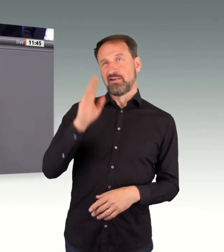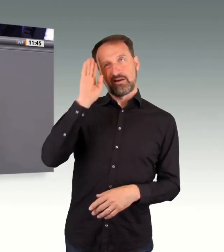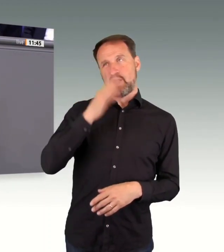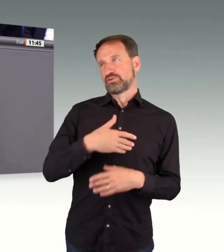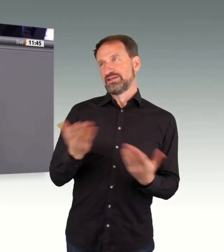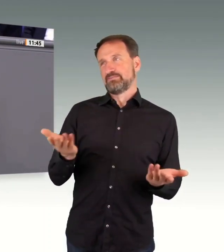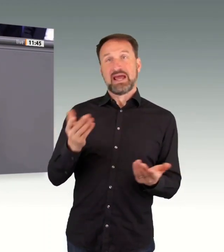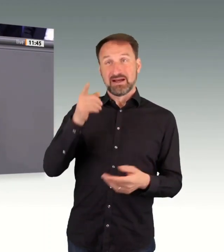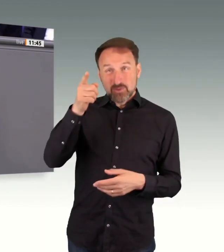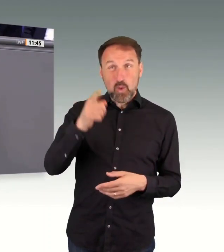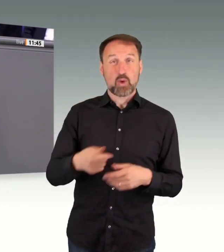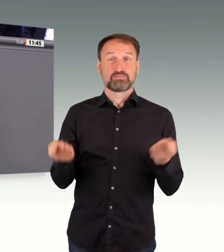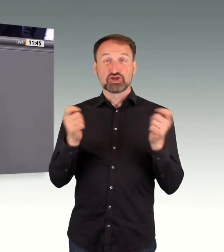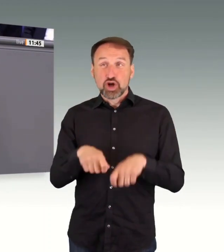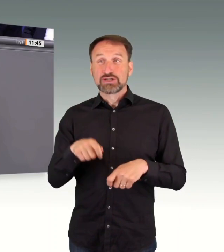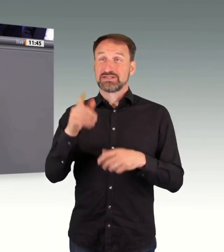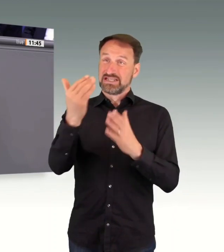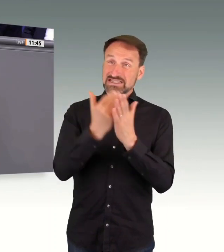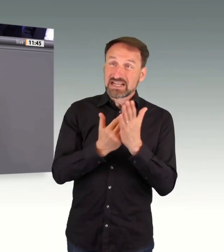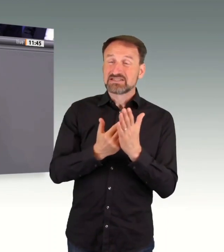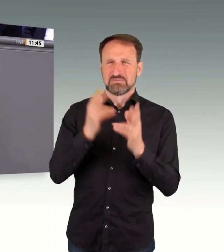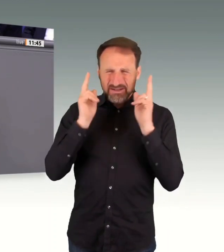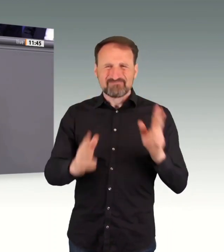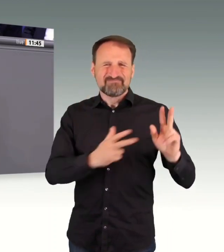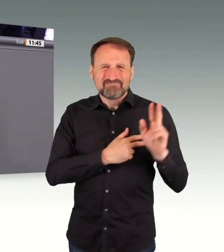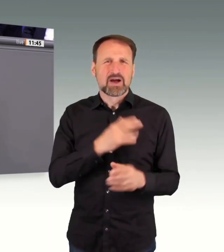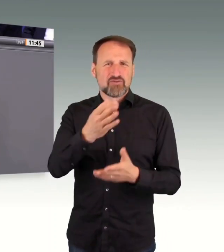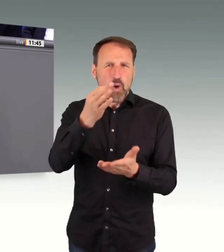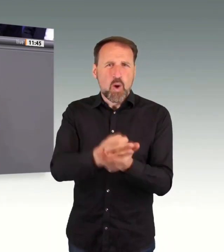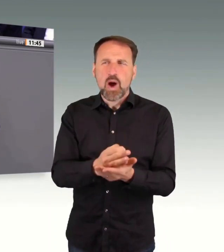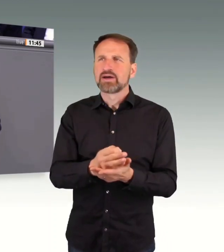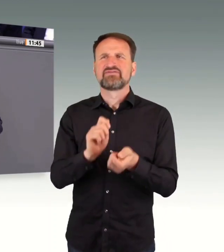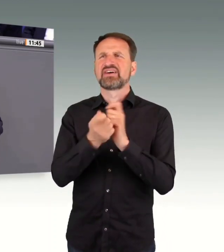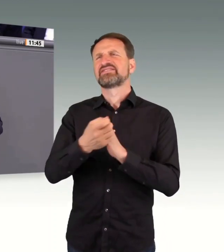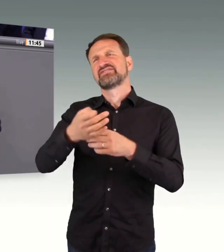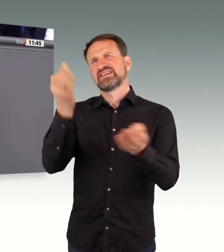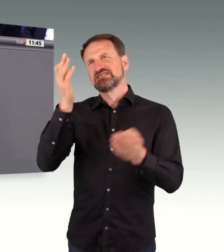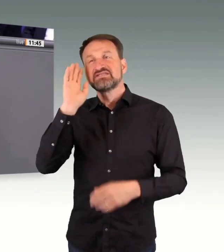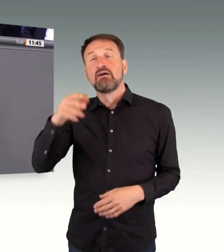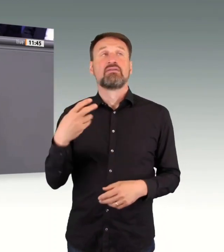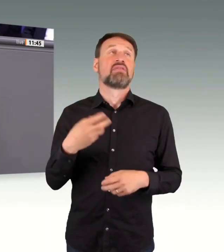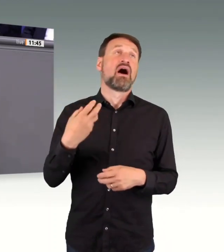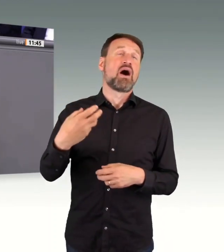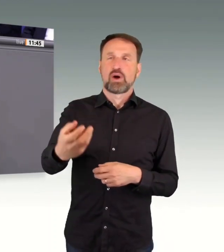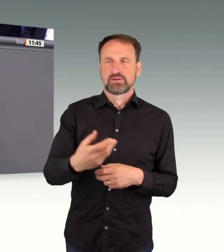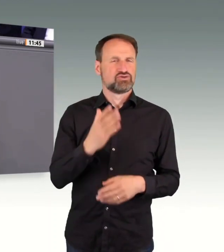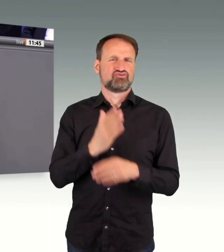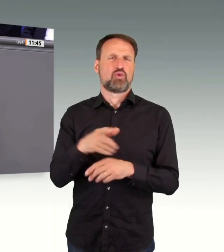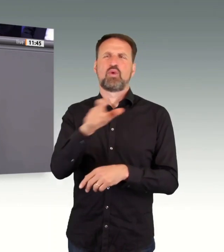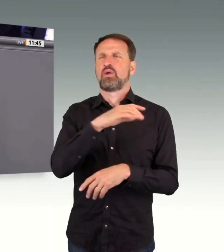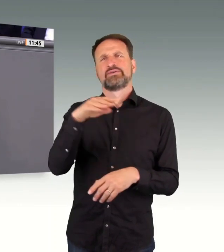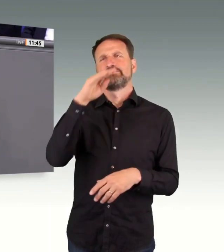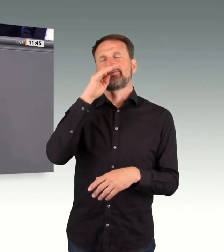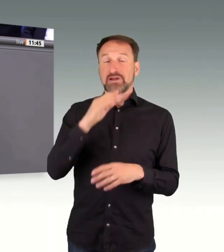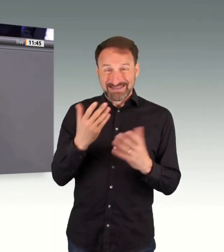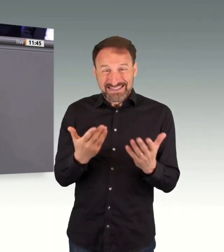dann in der Lage sind, tatsächlich vor Ort etwas durchzusetzen, etwas umzusetzen. Und deswegen freuen wir uns auch